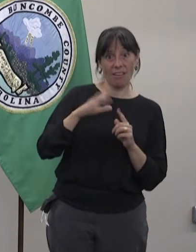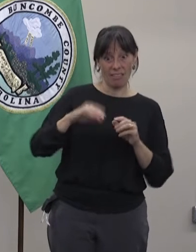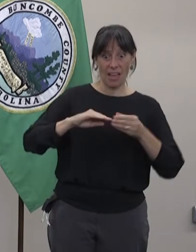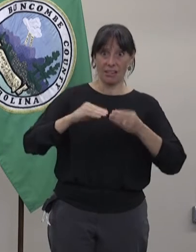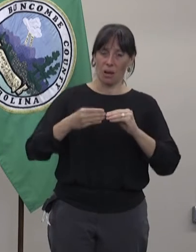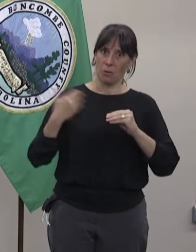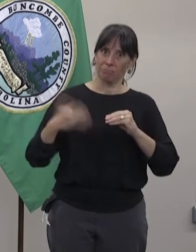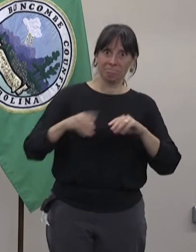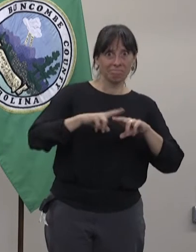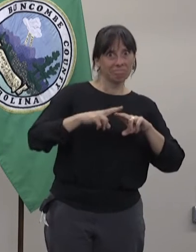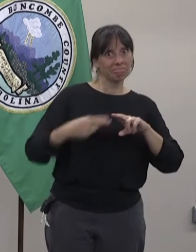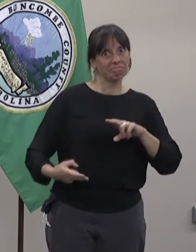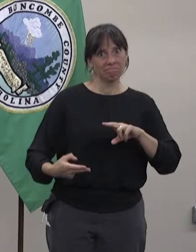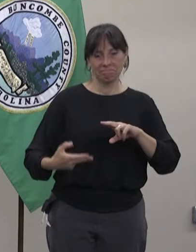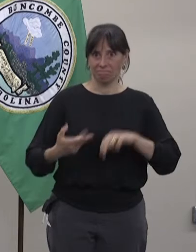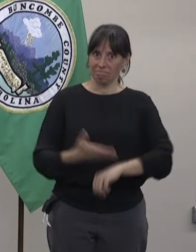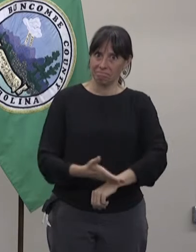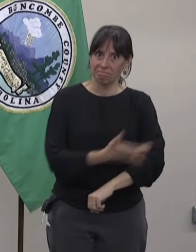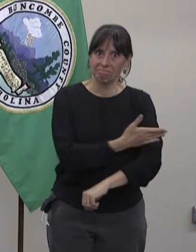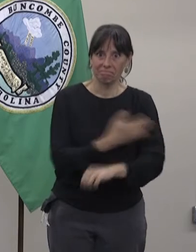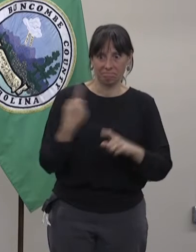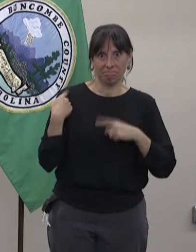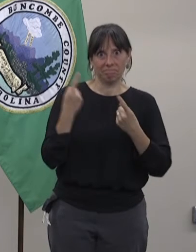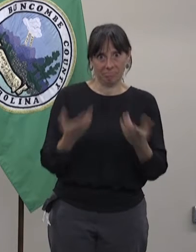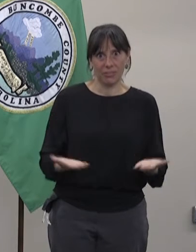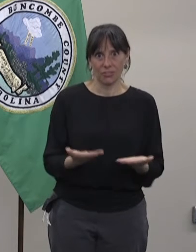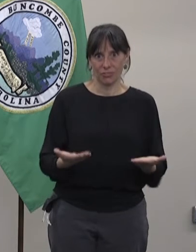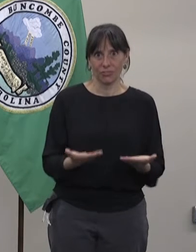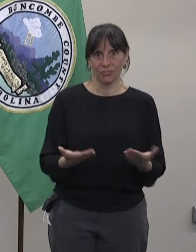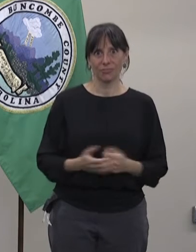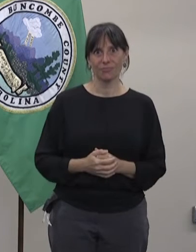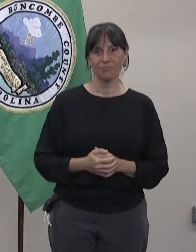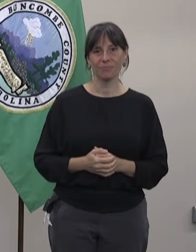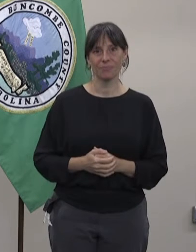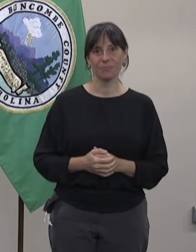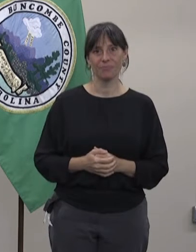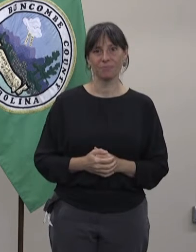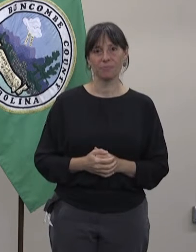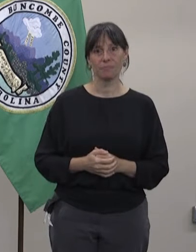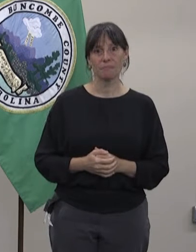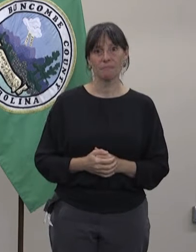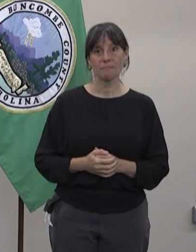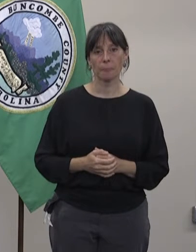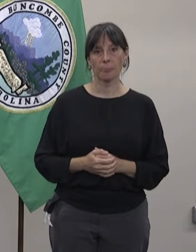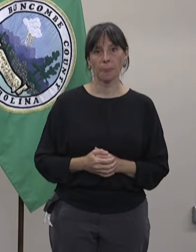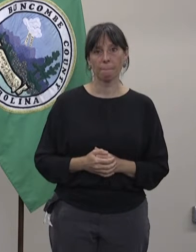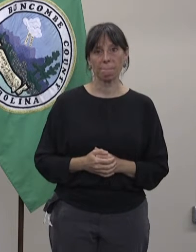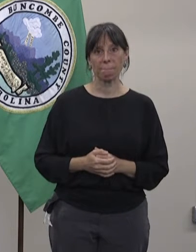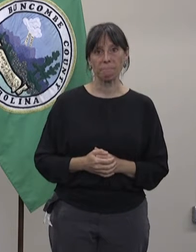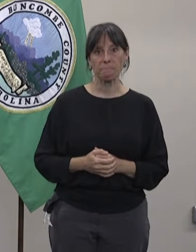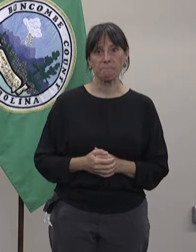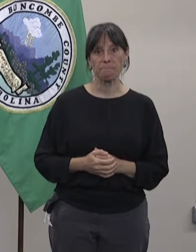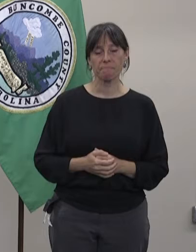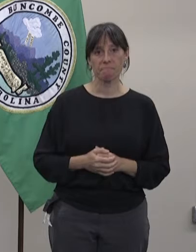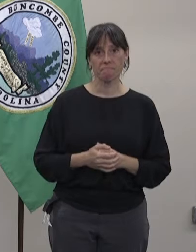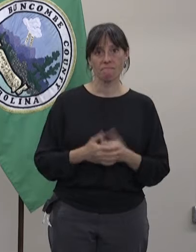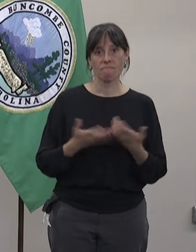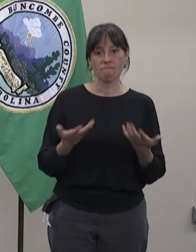nuestro como condado de Bancom County es 2.3. Estamos viendo cómo eso conseguimos que baje